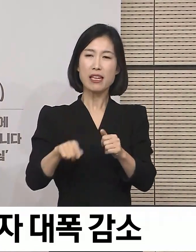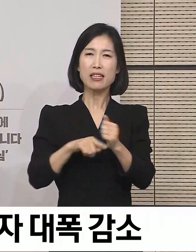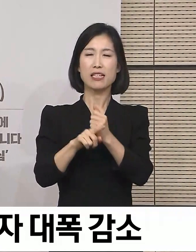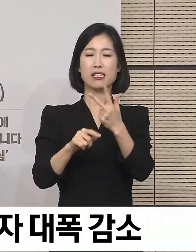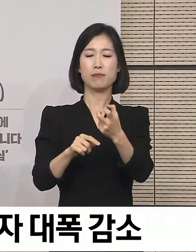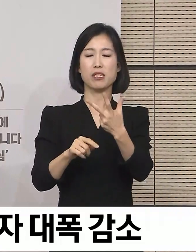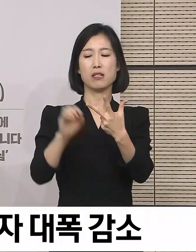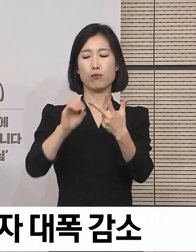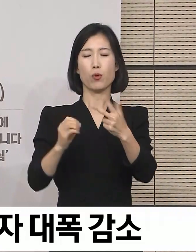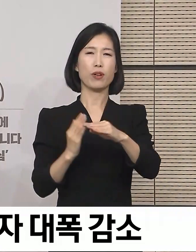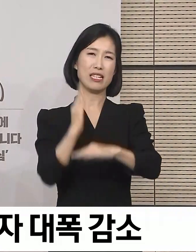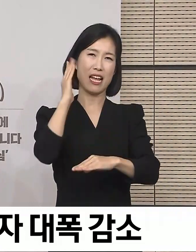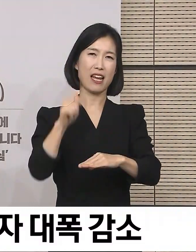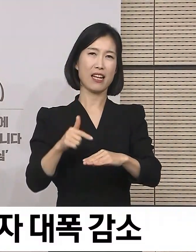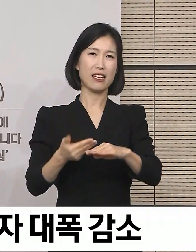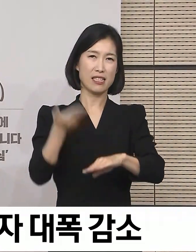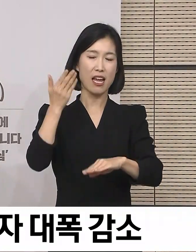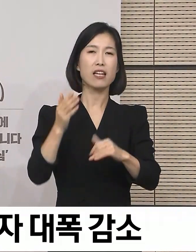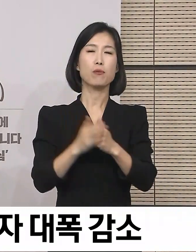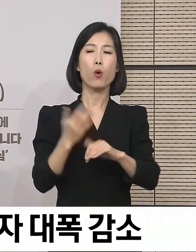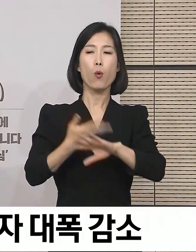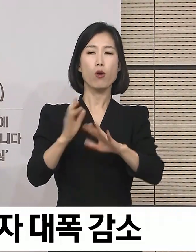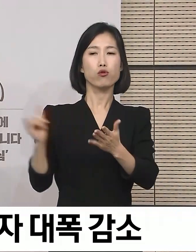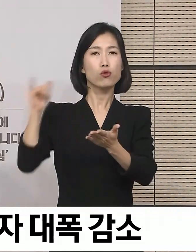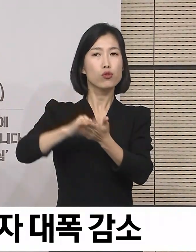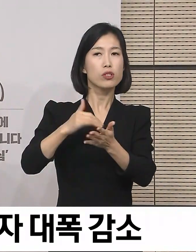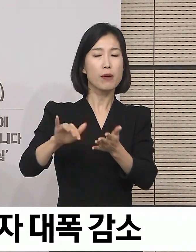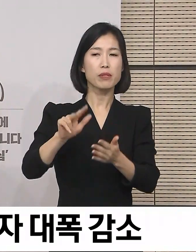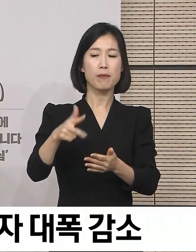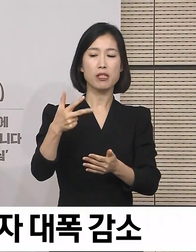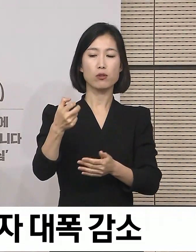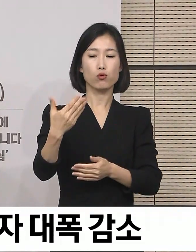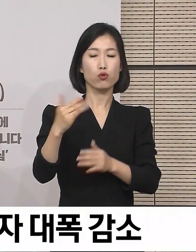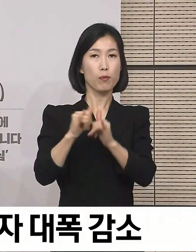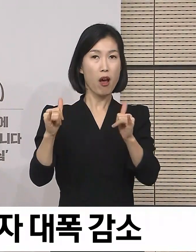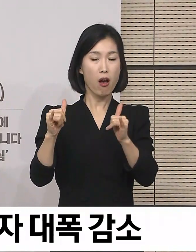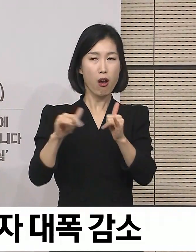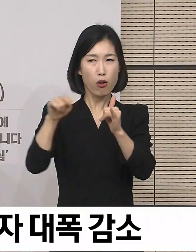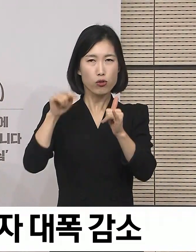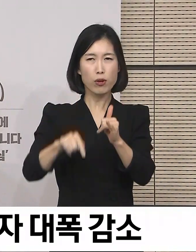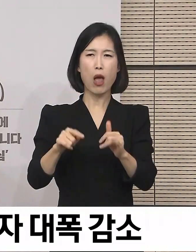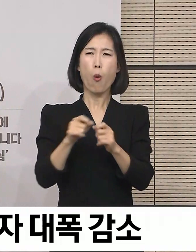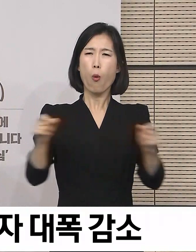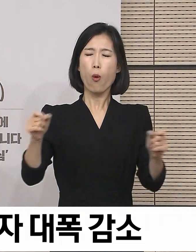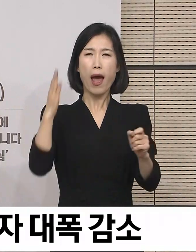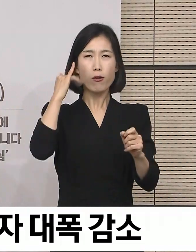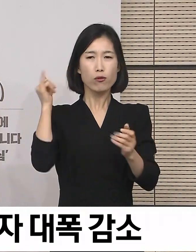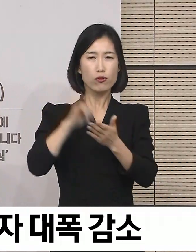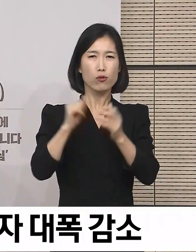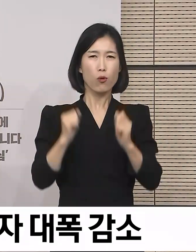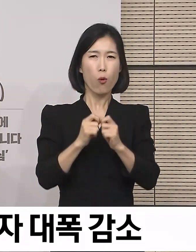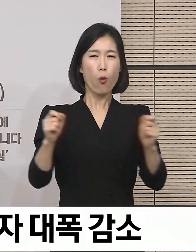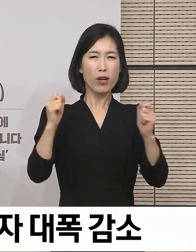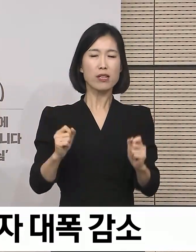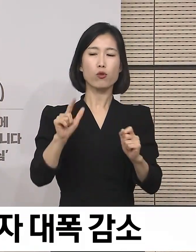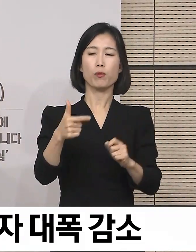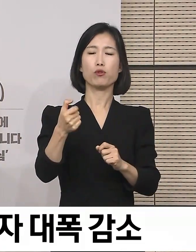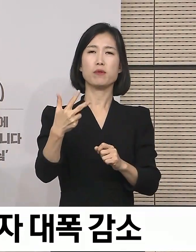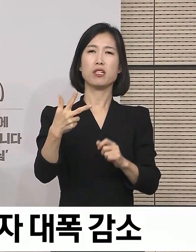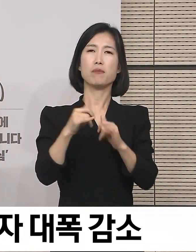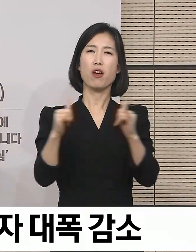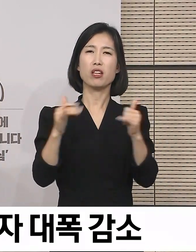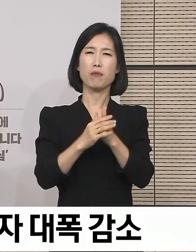% 이상을 차지하고 있으며 외국인 입국자 779명 중에서도 장기 체류자가 674명으로